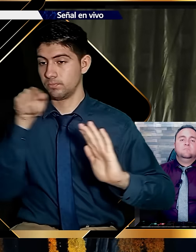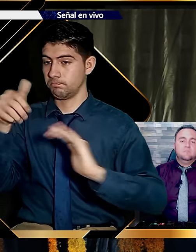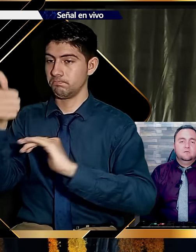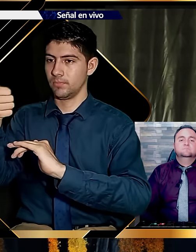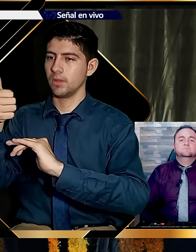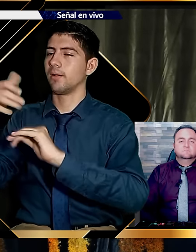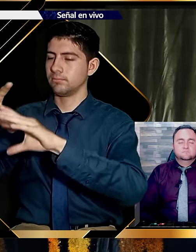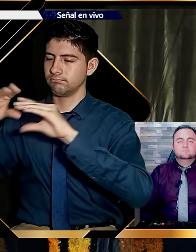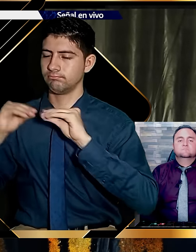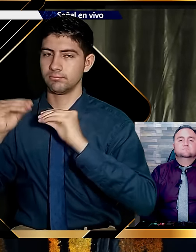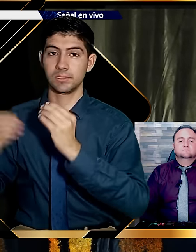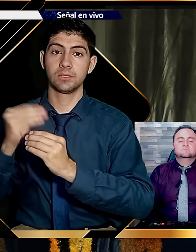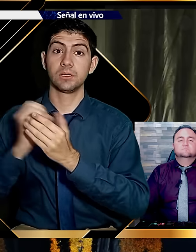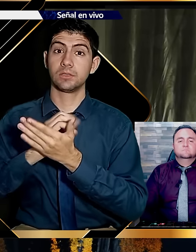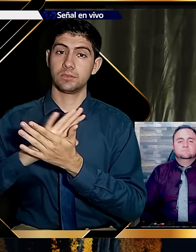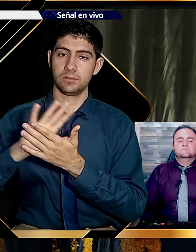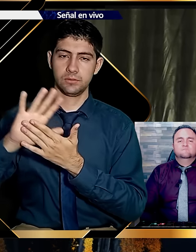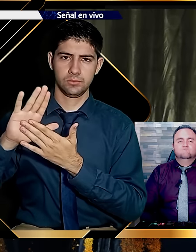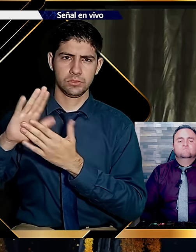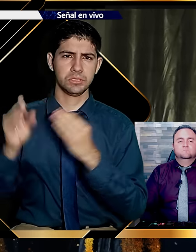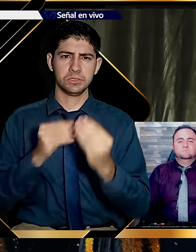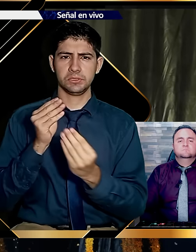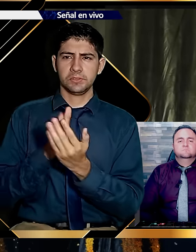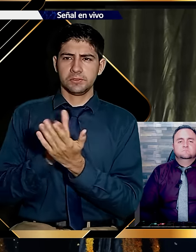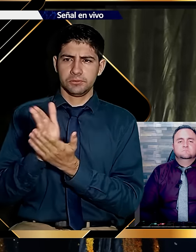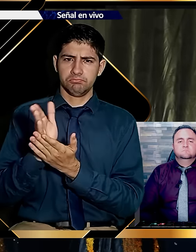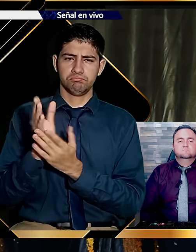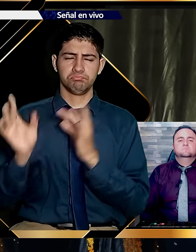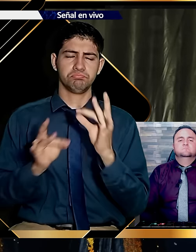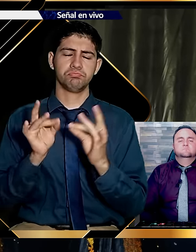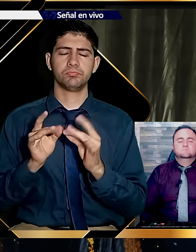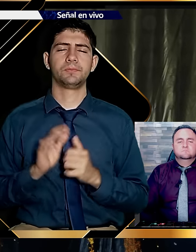actos opuestos. Al gran deseo de Dios. Que es nuestra santificación.